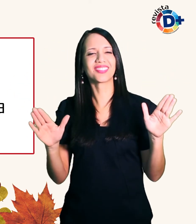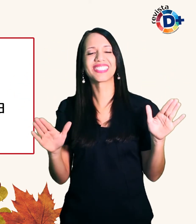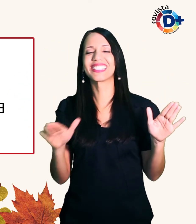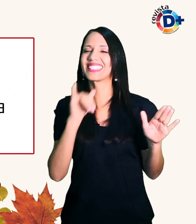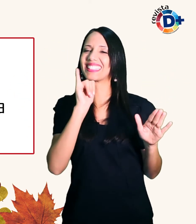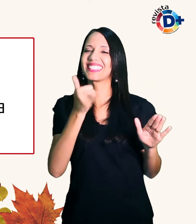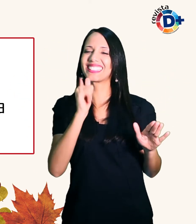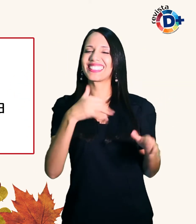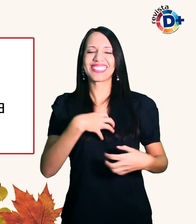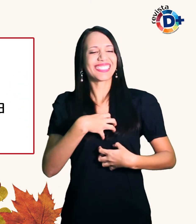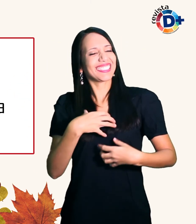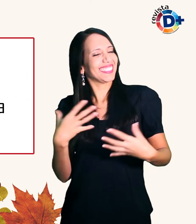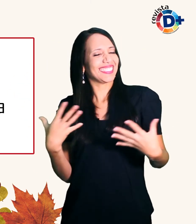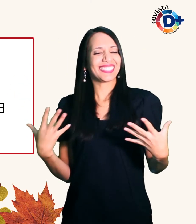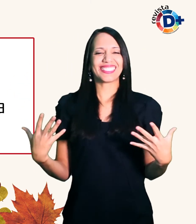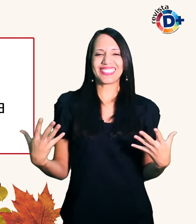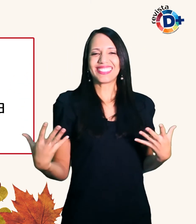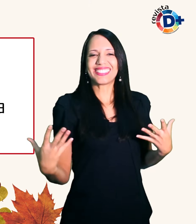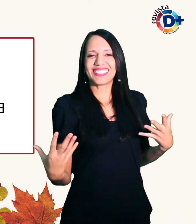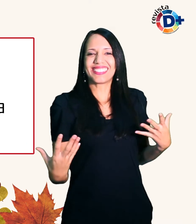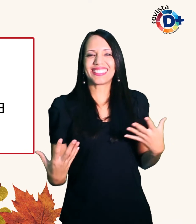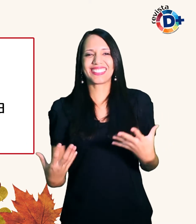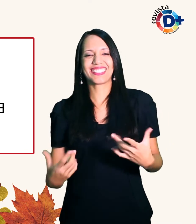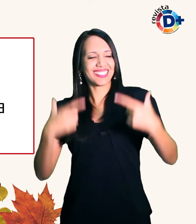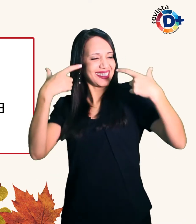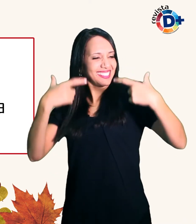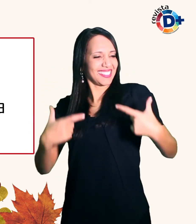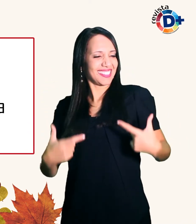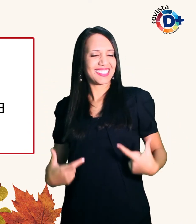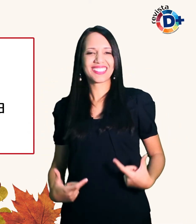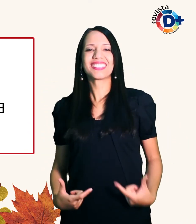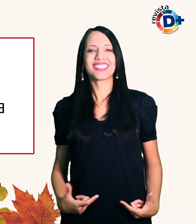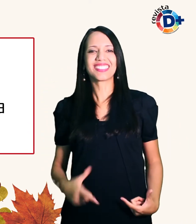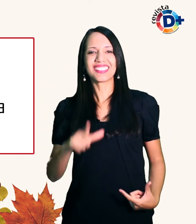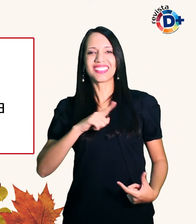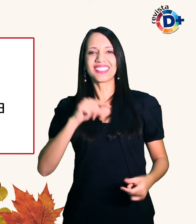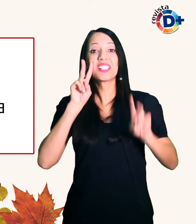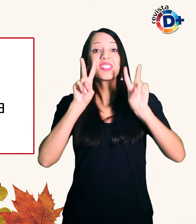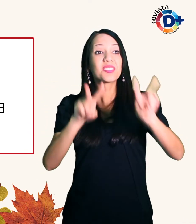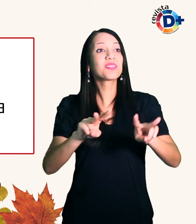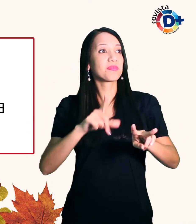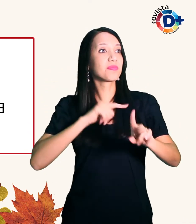vemos o marketing pessoal dele crescer vemos também que a sociedade tem muito para aprender